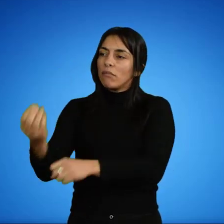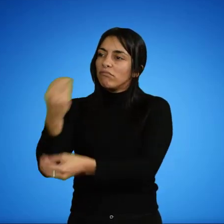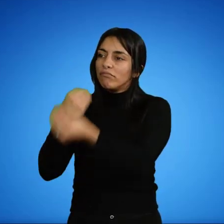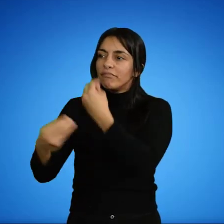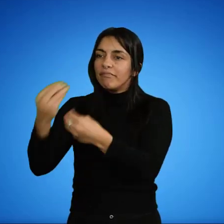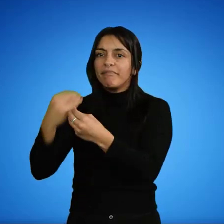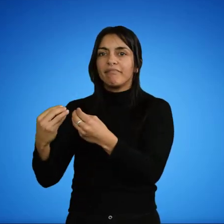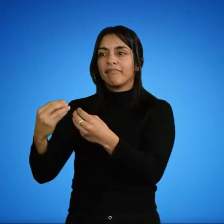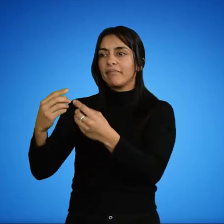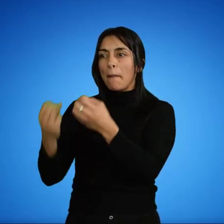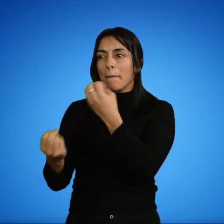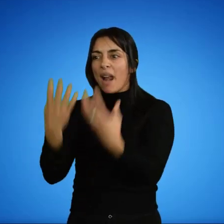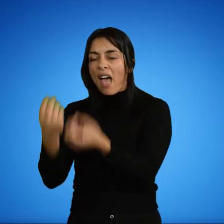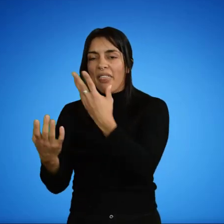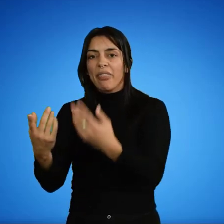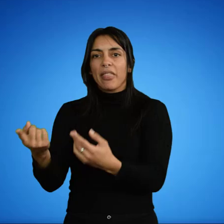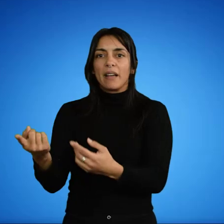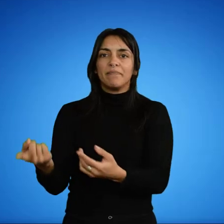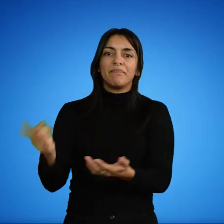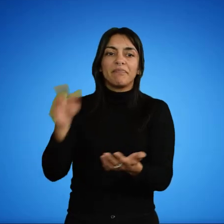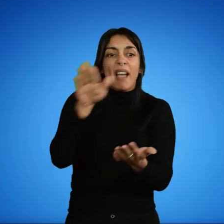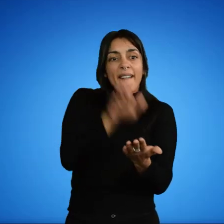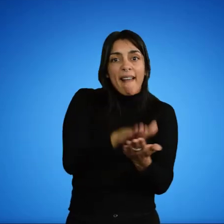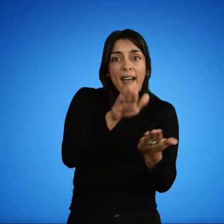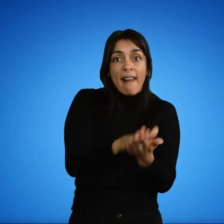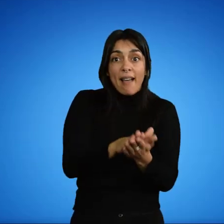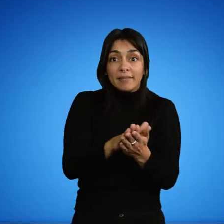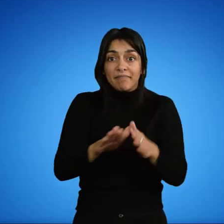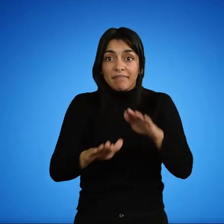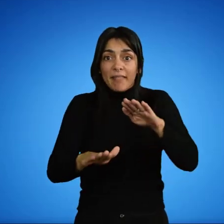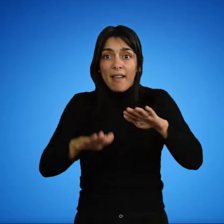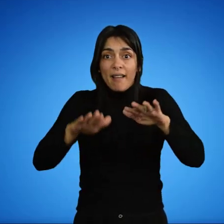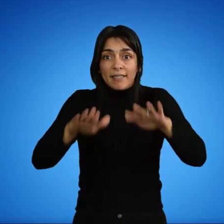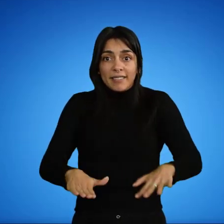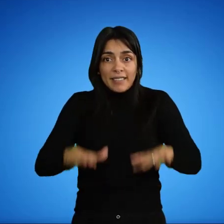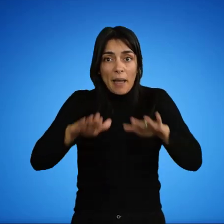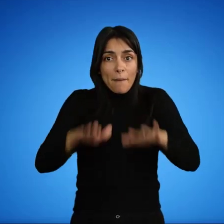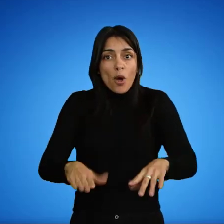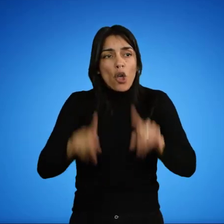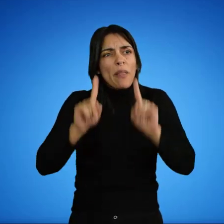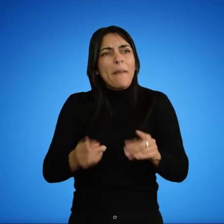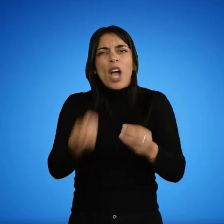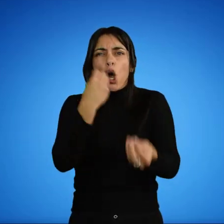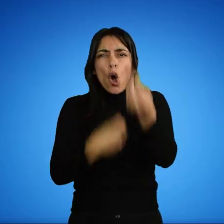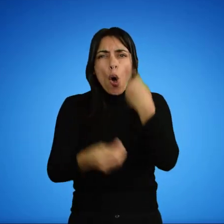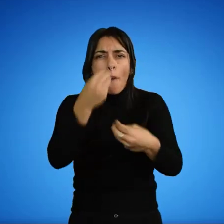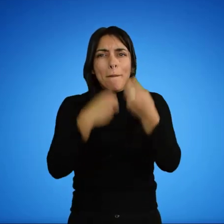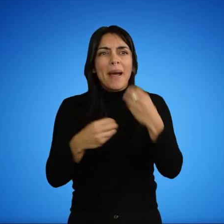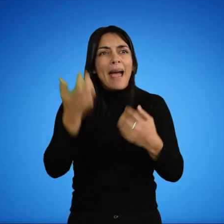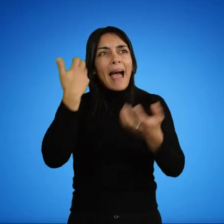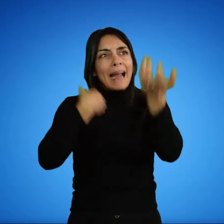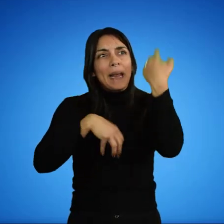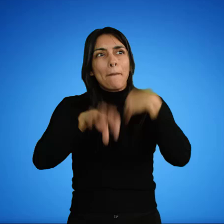Además, las ranas y sapos devoran inmensas cantidades de invertebrados, sobre todo insectos,